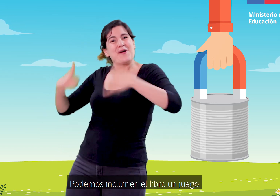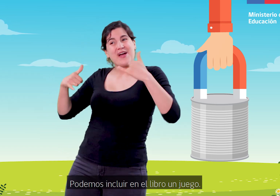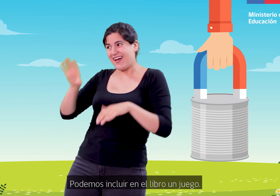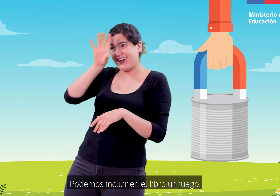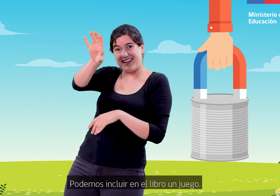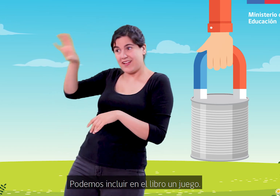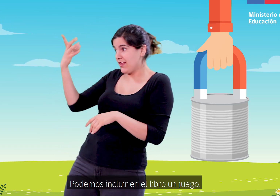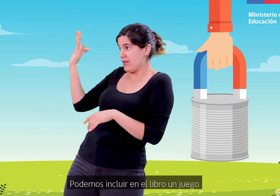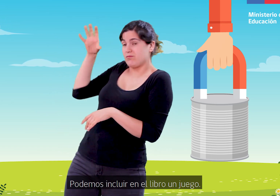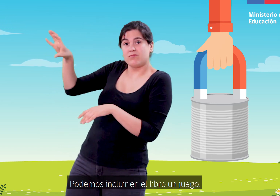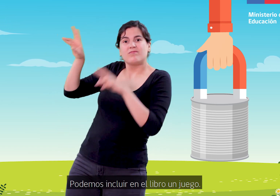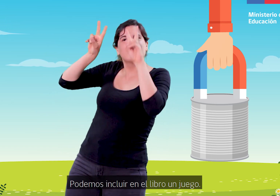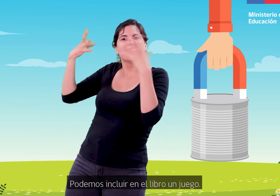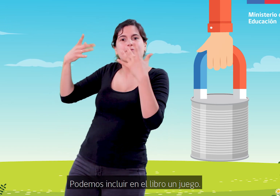Podemos incluir en el libro un juego.